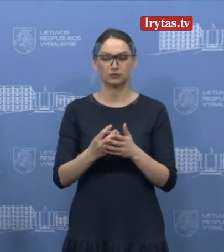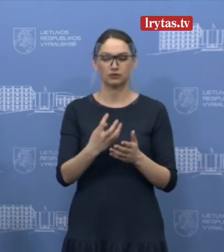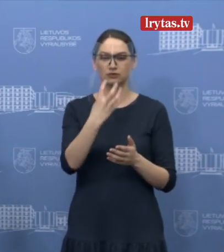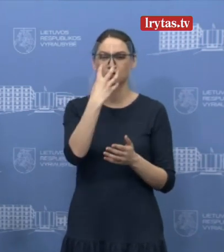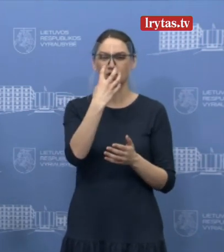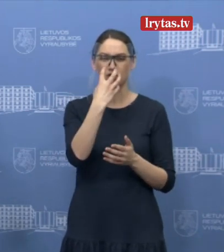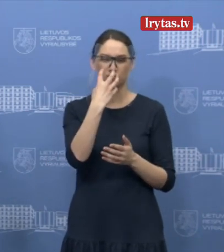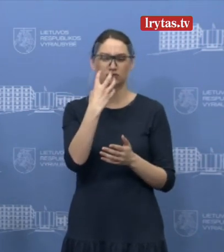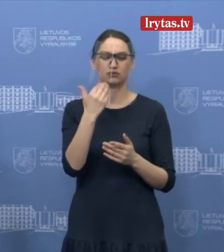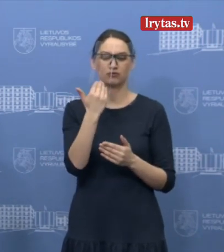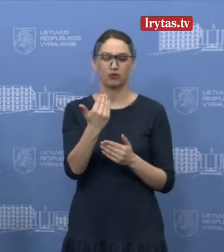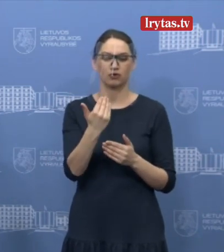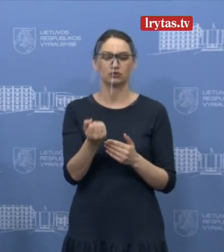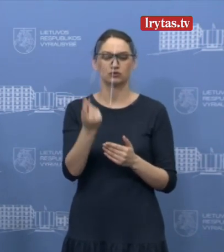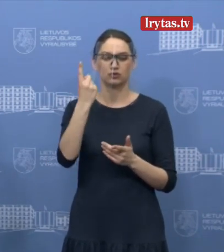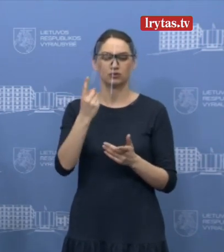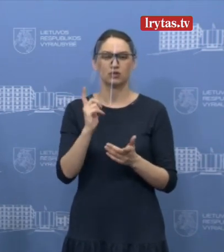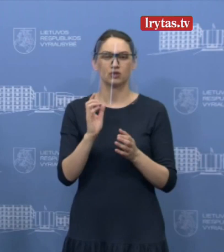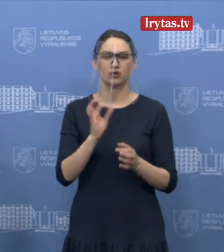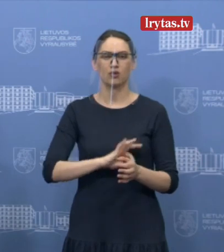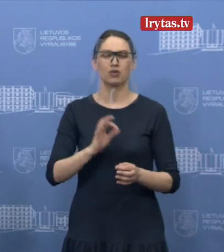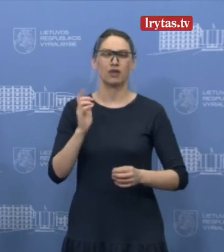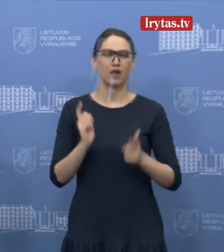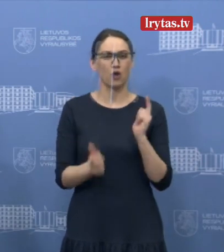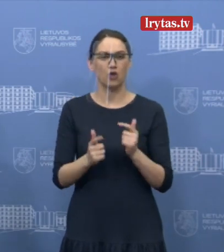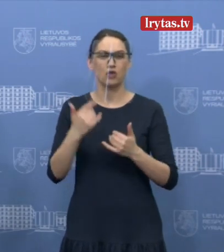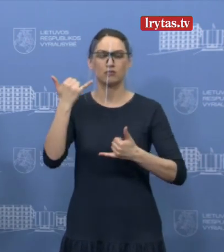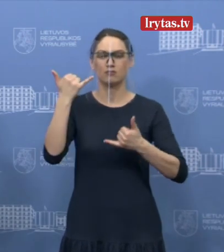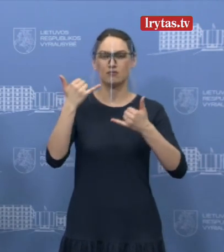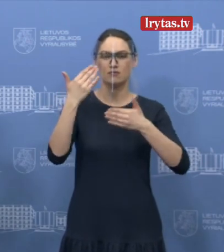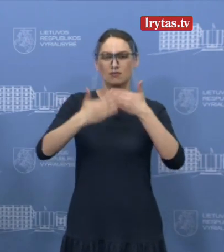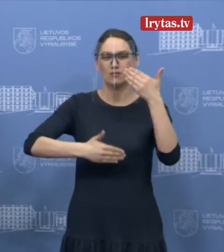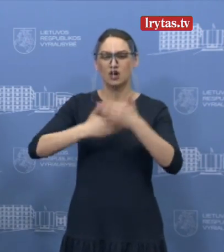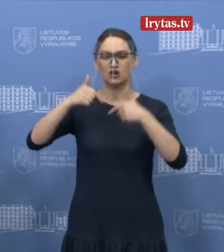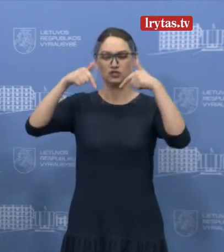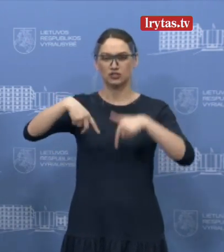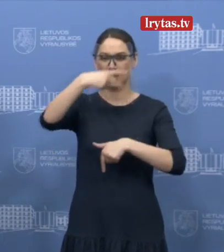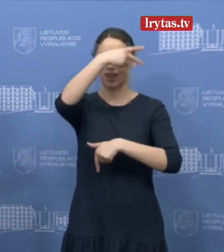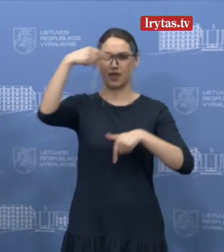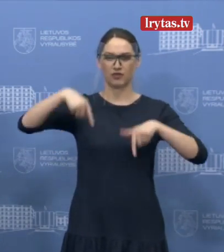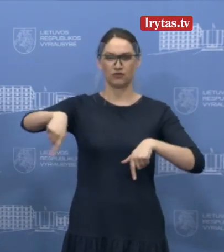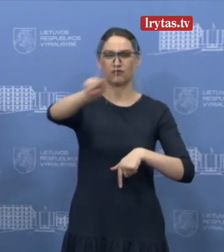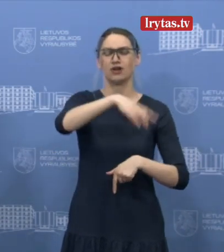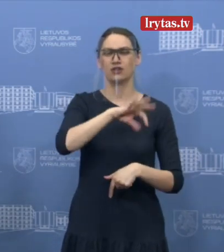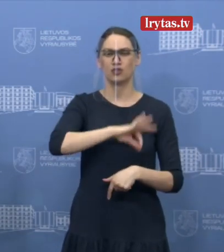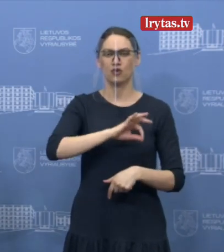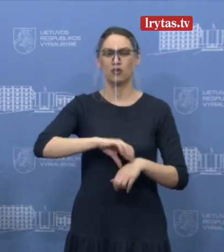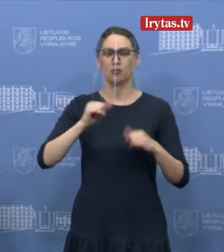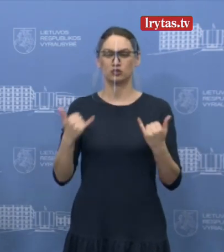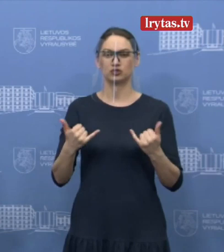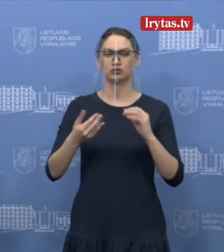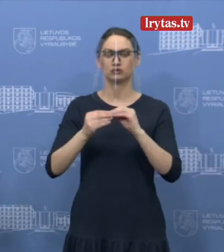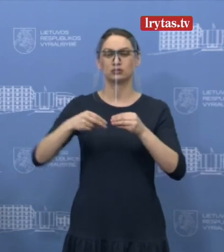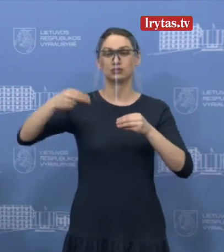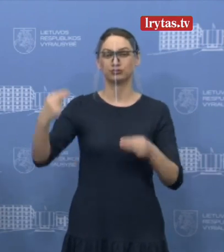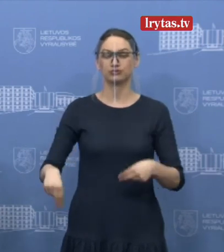reiškiai, jinai yra pagaminta iš ekologinių medžiagų ir jin bus gaminama Lietuvai. Šiandien po kontrakto pasirašymo